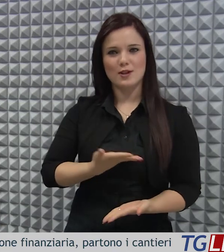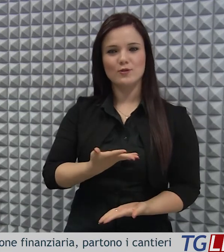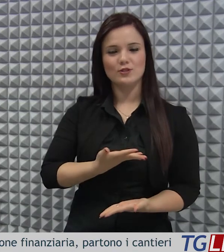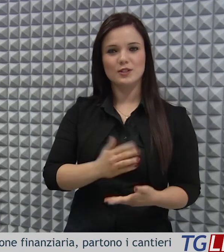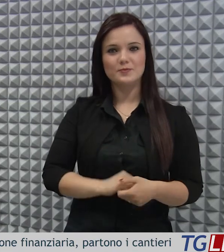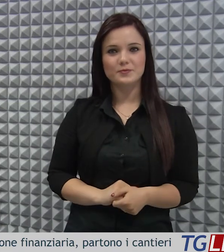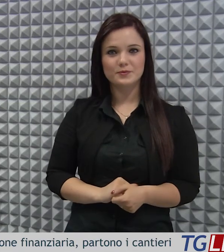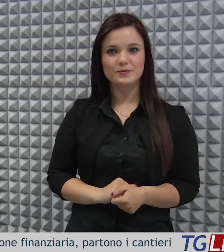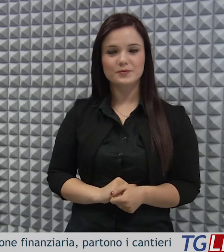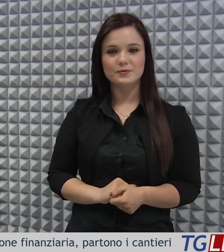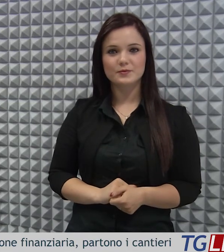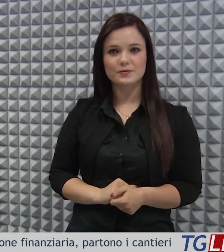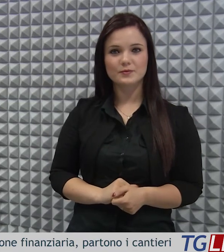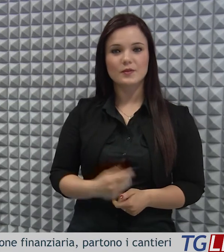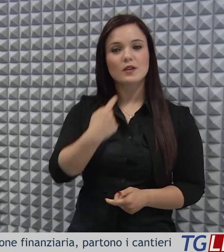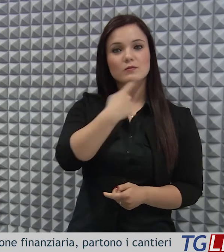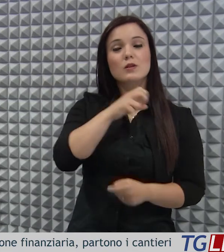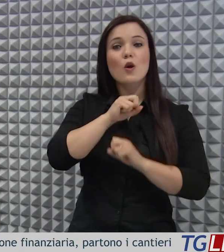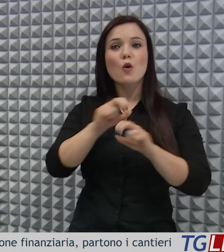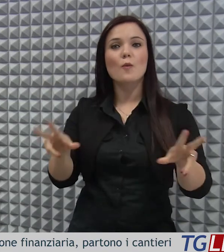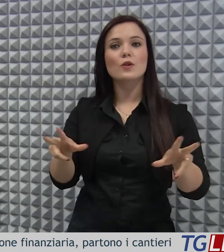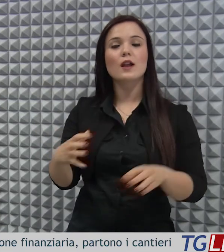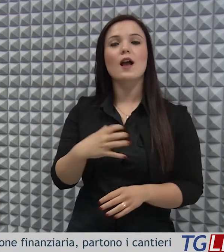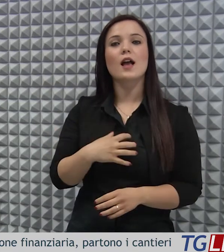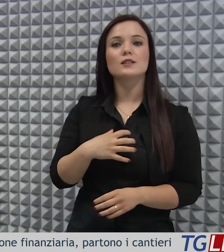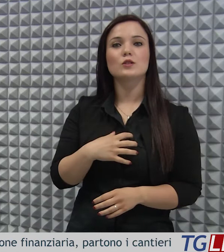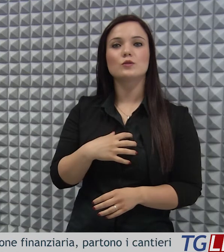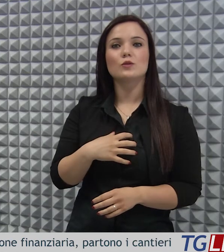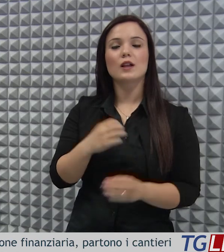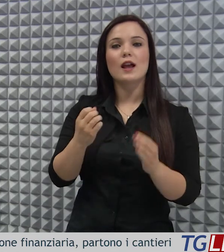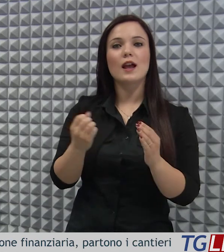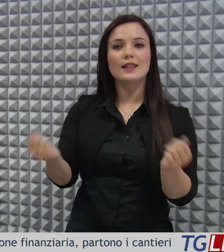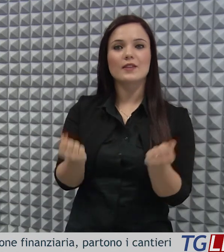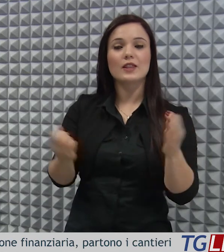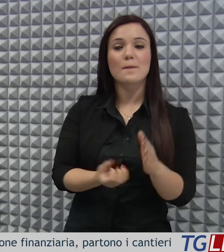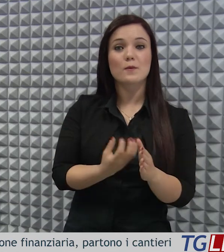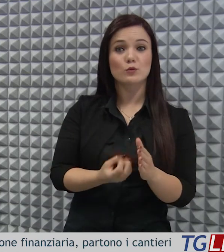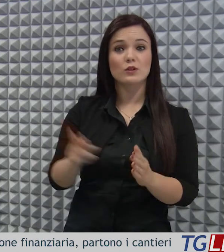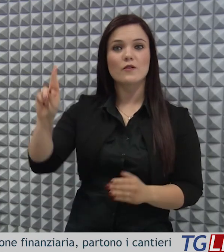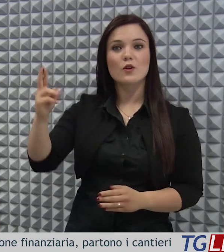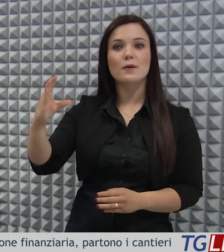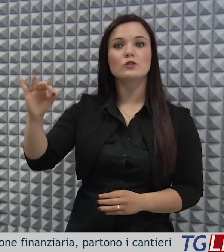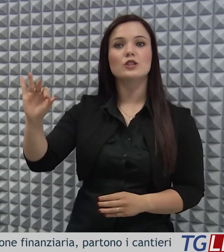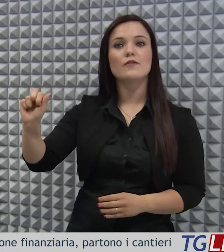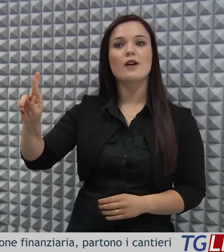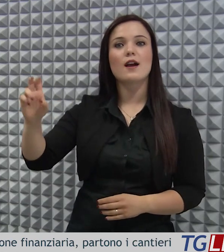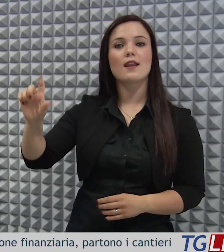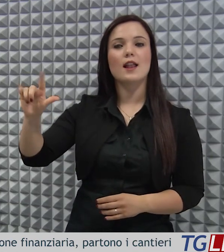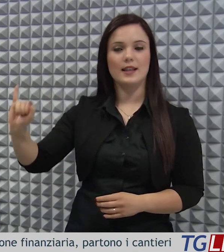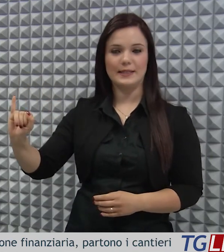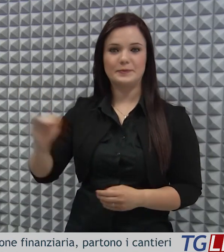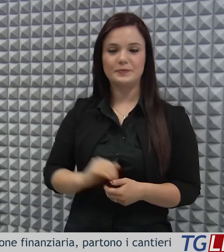finanziati. Lo ha comunicato l'assessore alle attività produttive Roberto